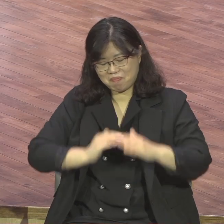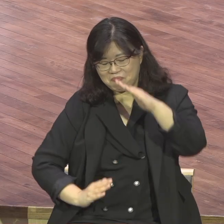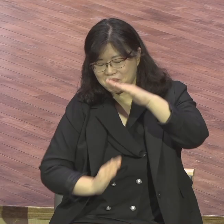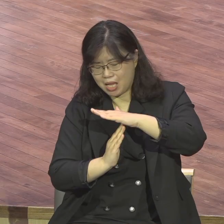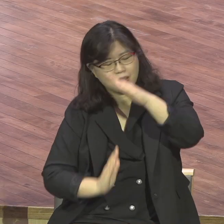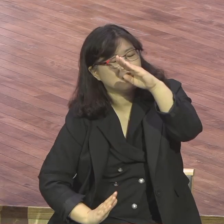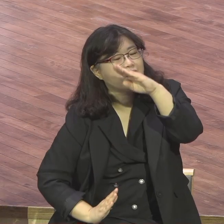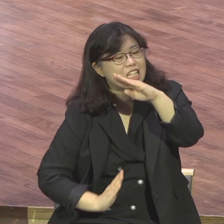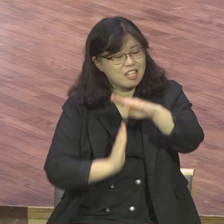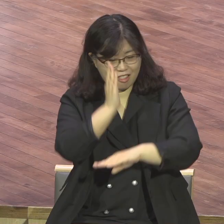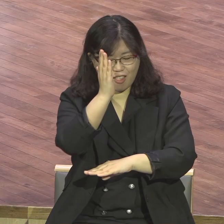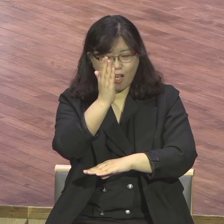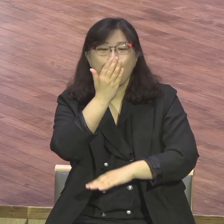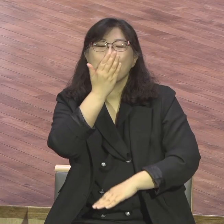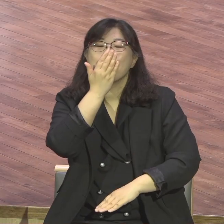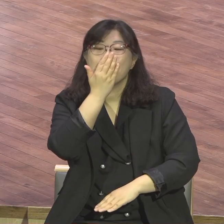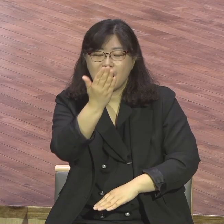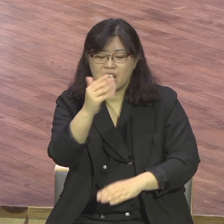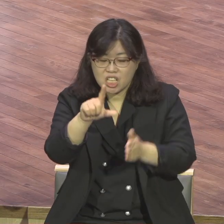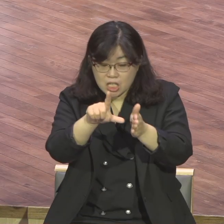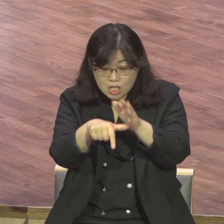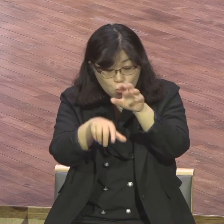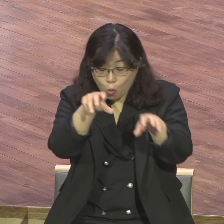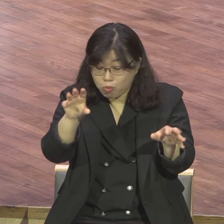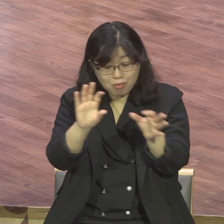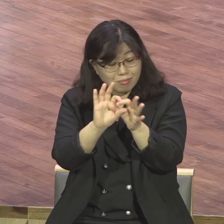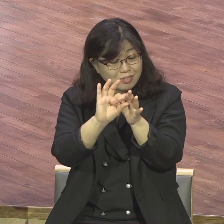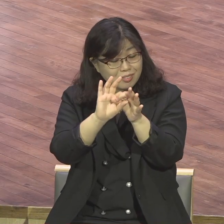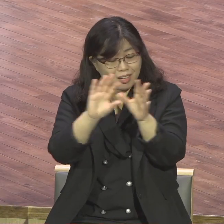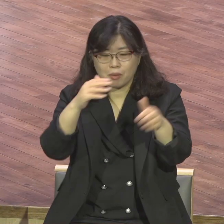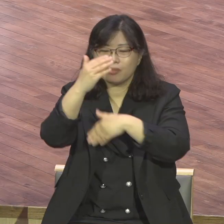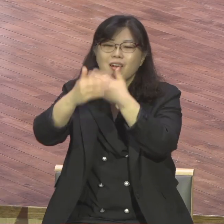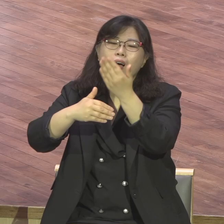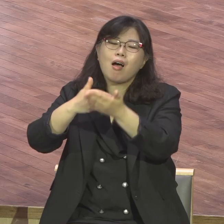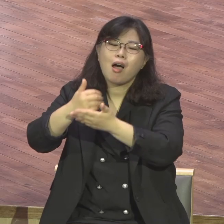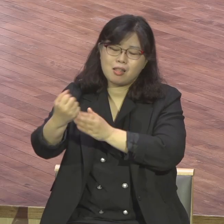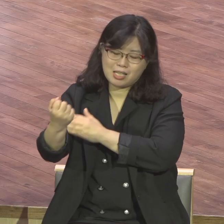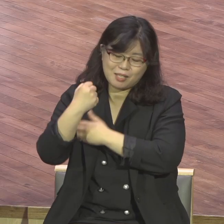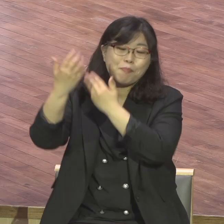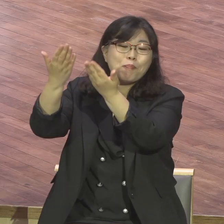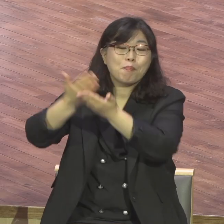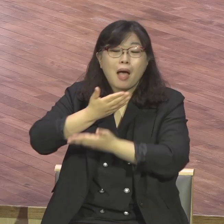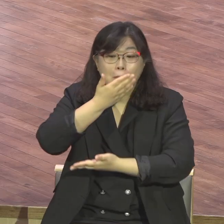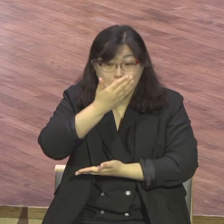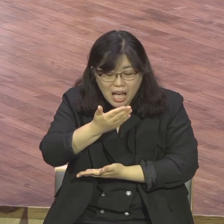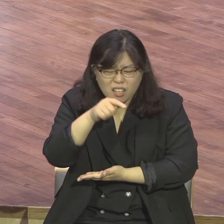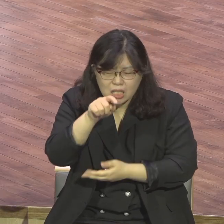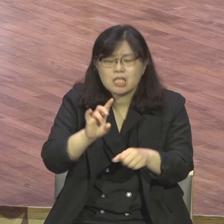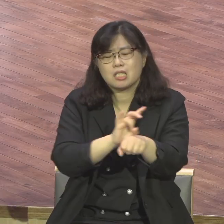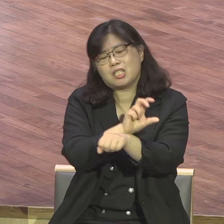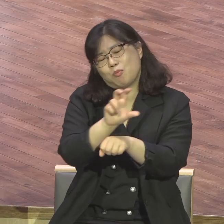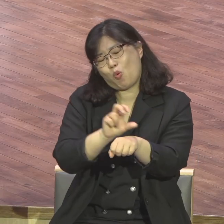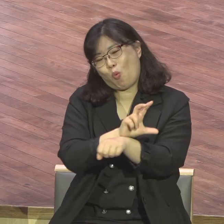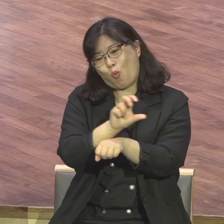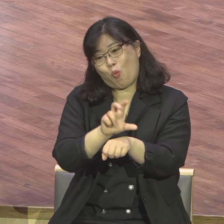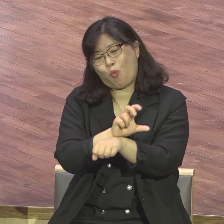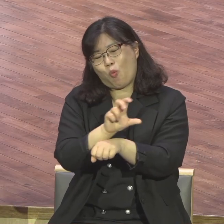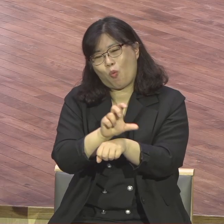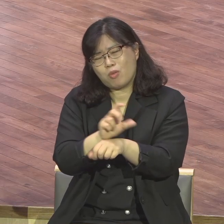보좌직복을 받게 되는 영혼의 단계를 그렇게 체험하게 된다는 것입니다 사도바울은